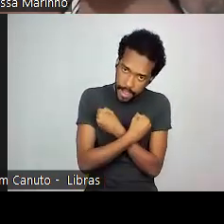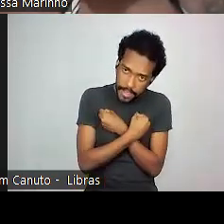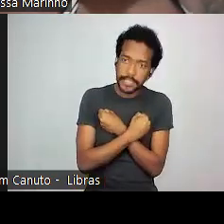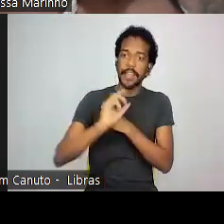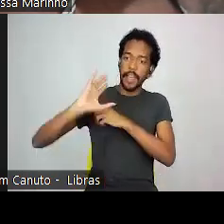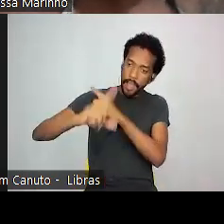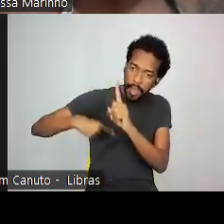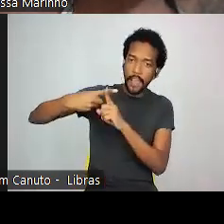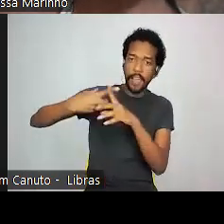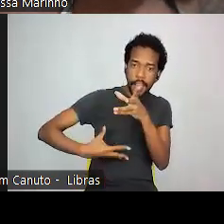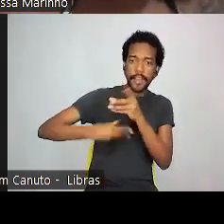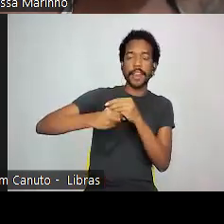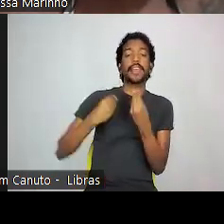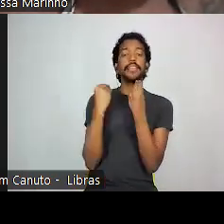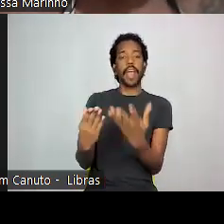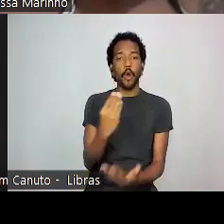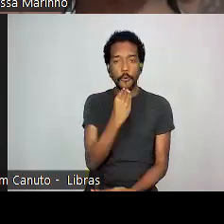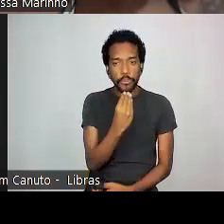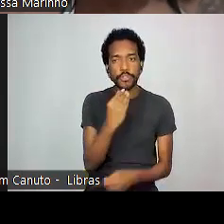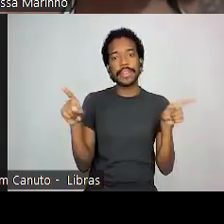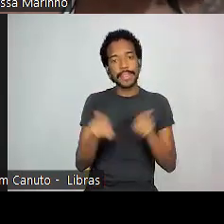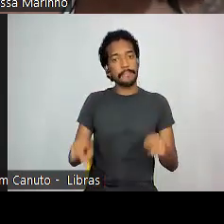principalmente oportunizem,